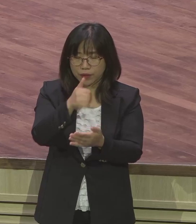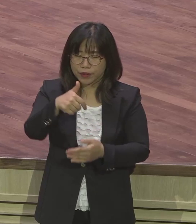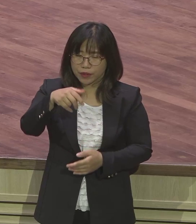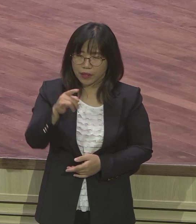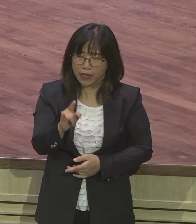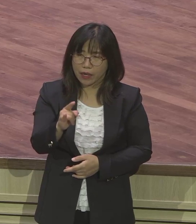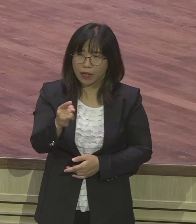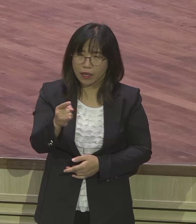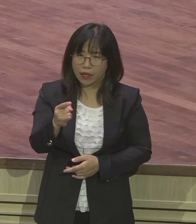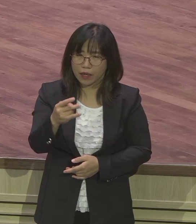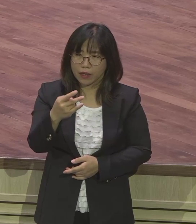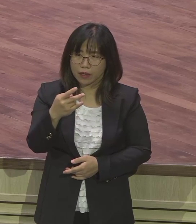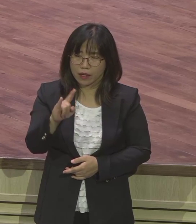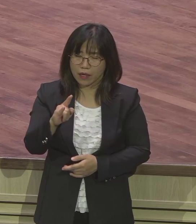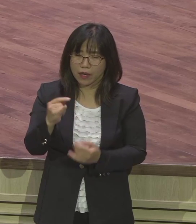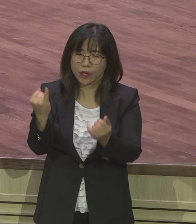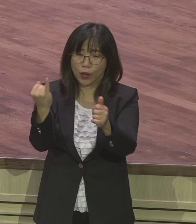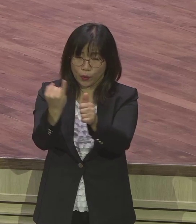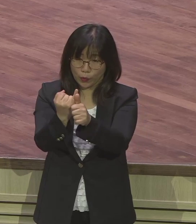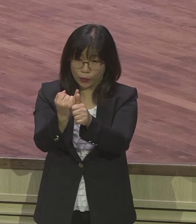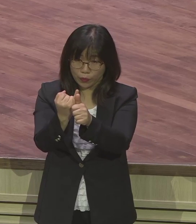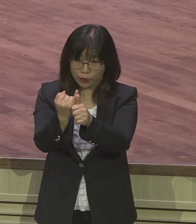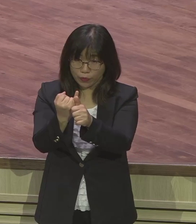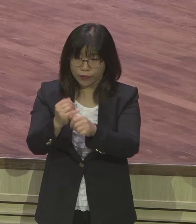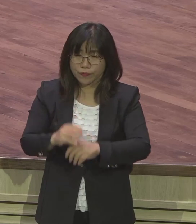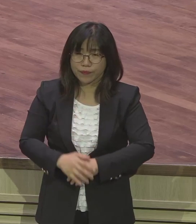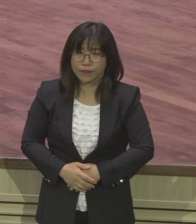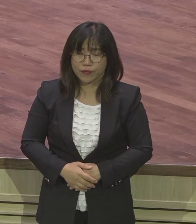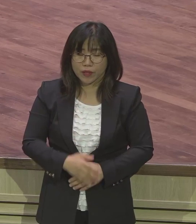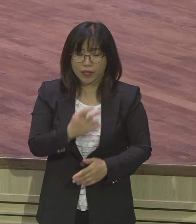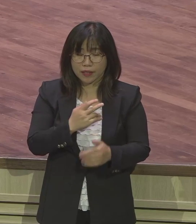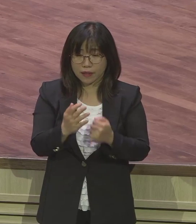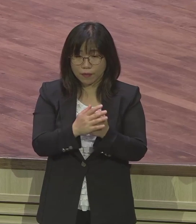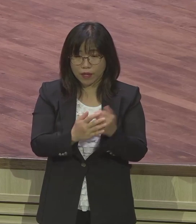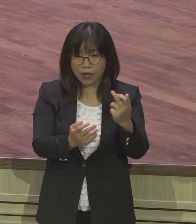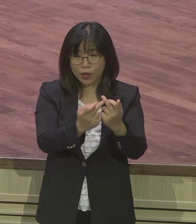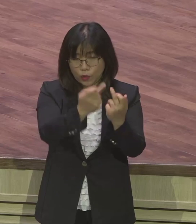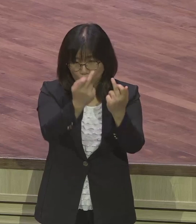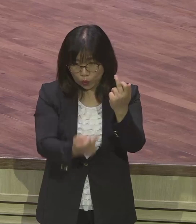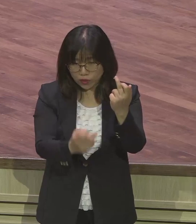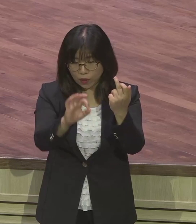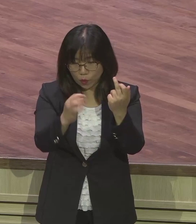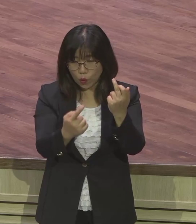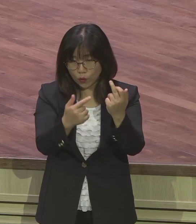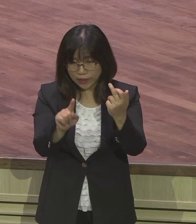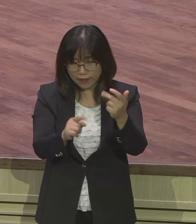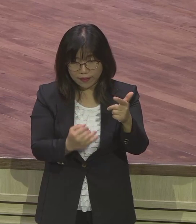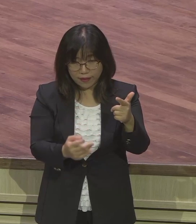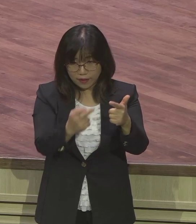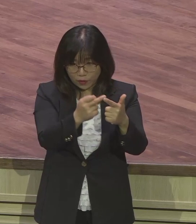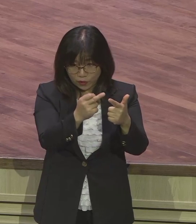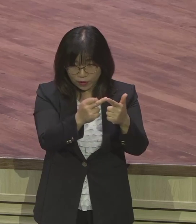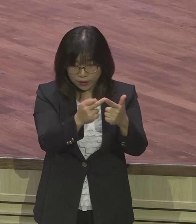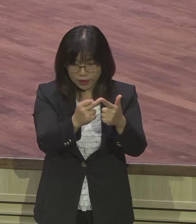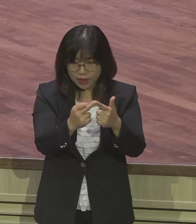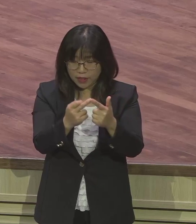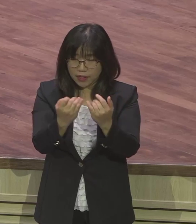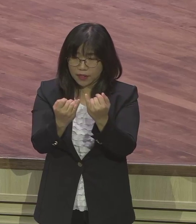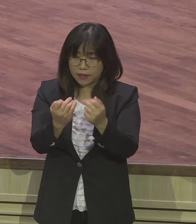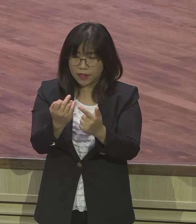이런 제도에 따라서 동생 오난이 형수를 맞았습니다 형수에게 들어갔습니다 그런데